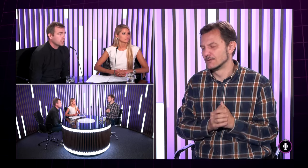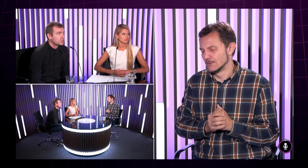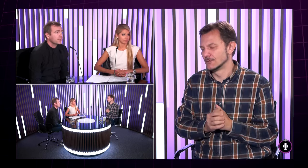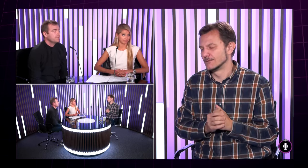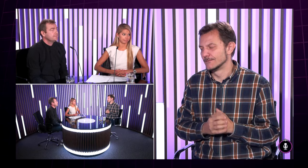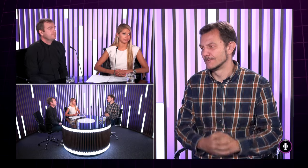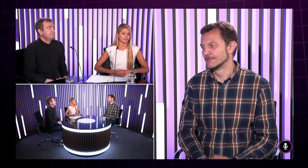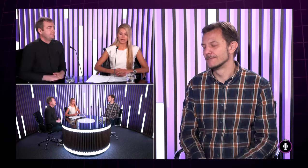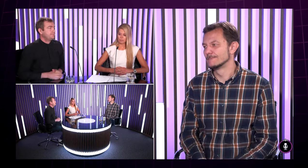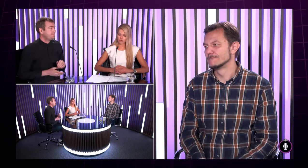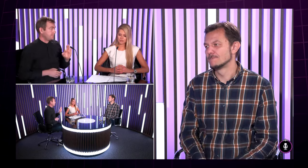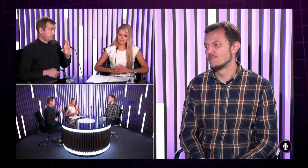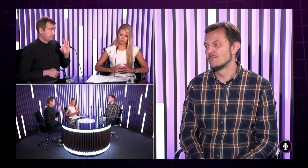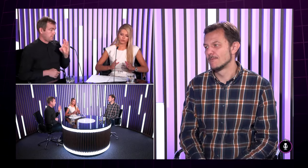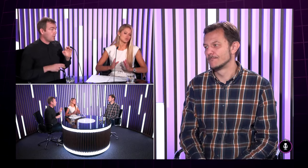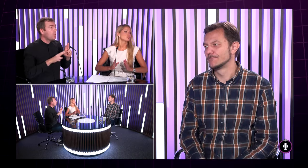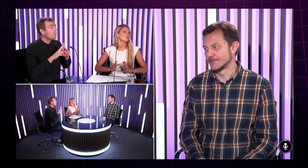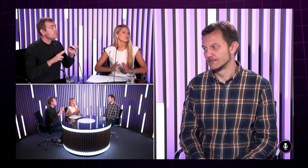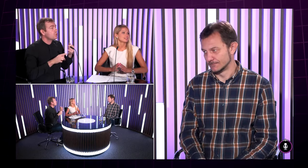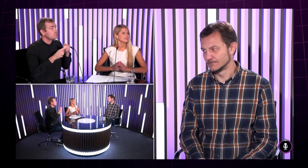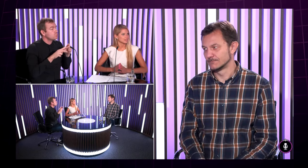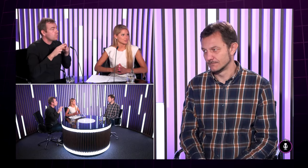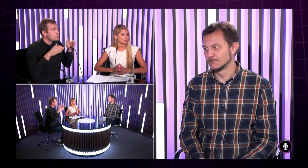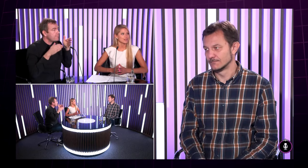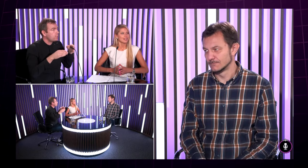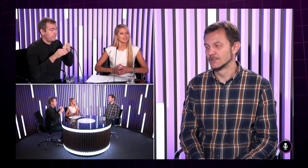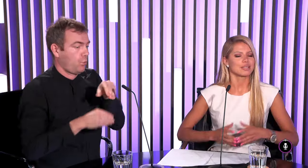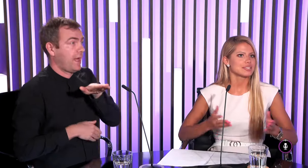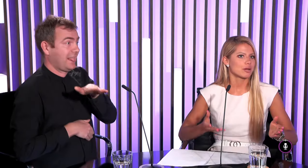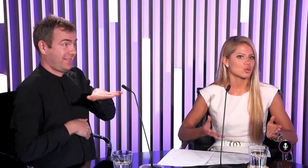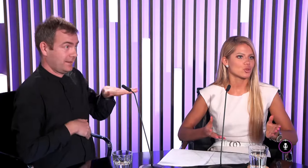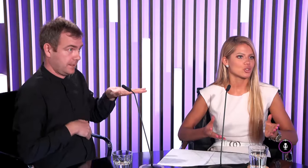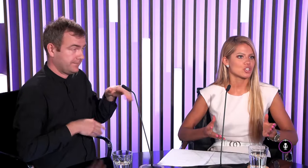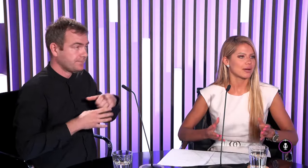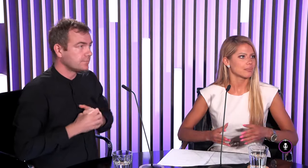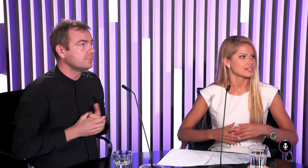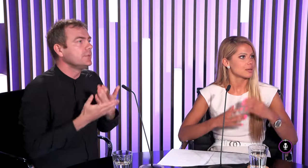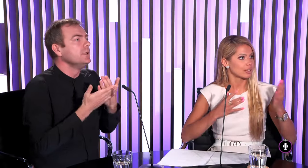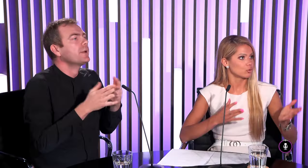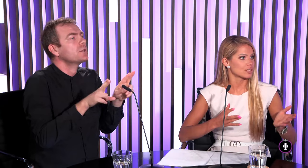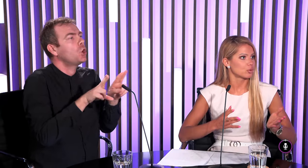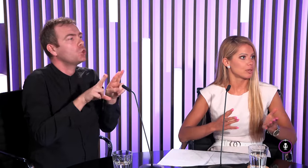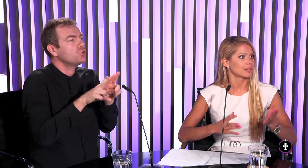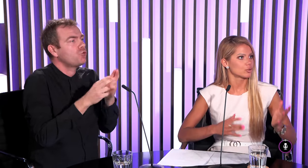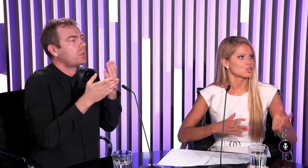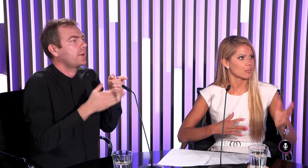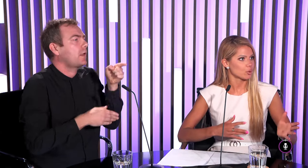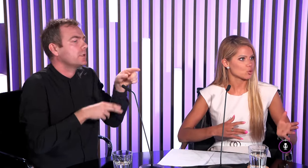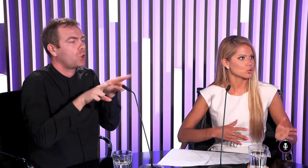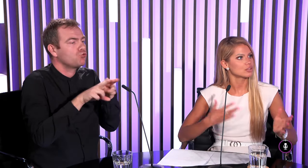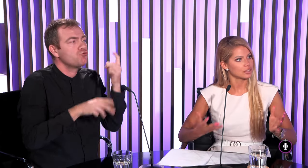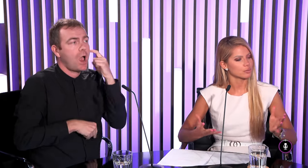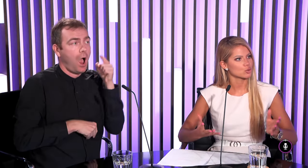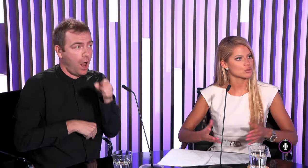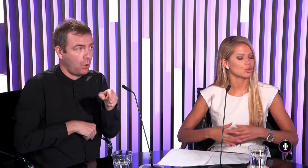taký základný rozdiel. Možno by sme sa mohli trošku povenovať tým deťom, keď by sa možno rodičia bali prezne. Napríklad u vás bol prípad rodičia